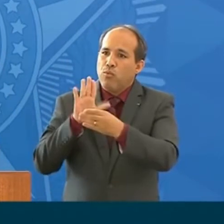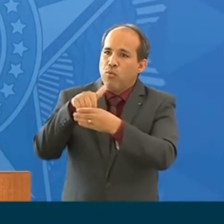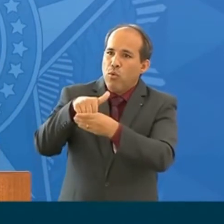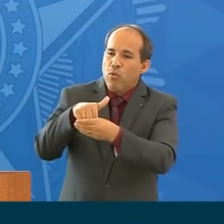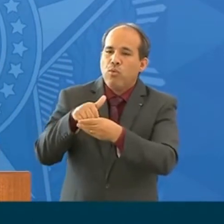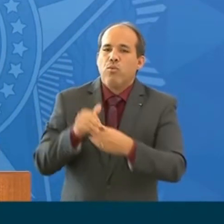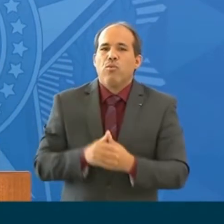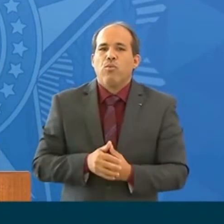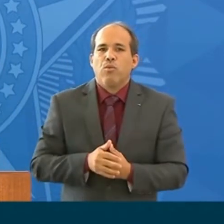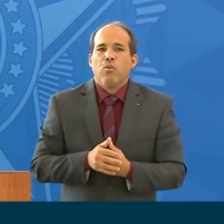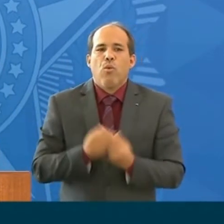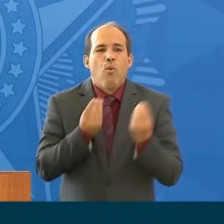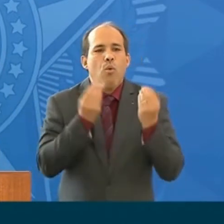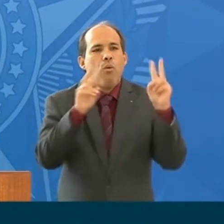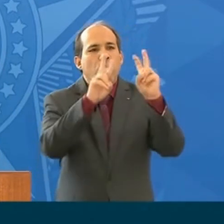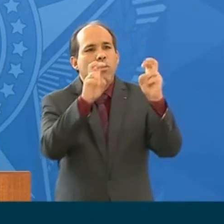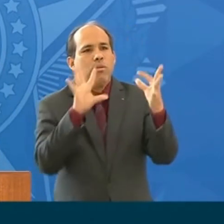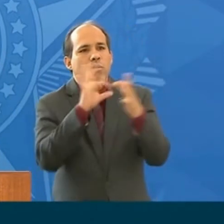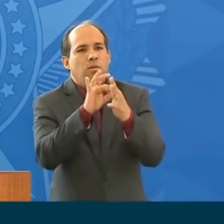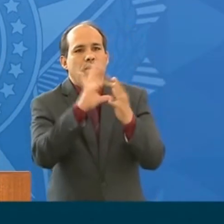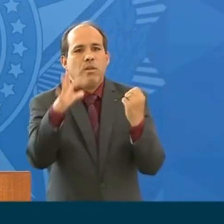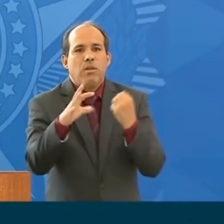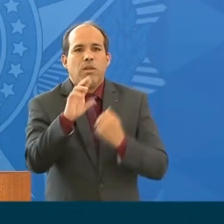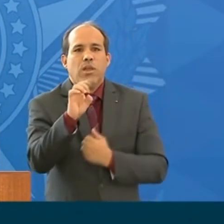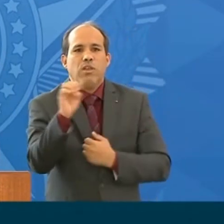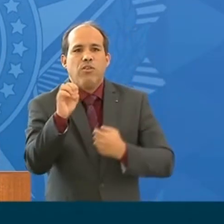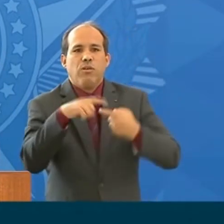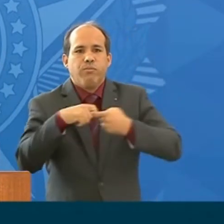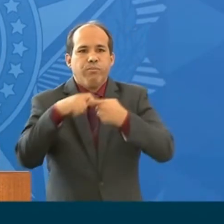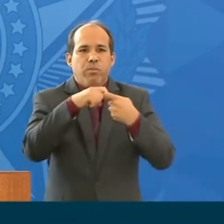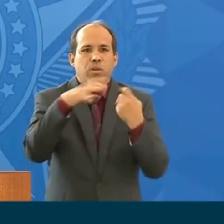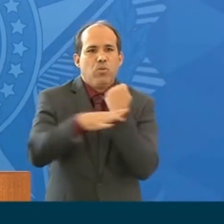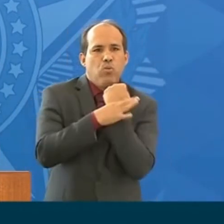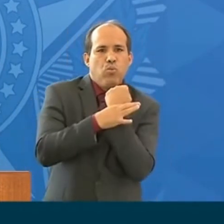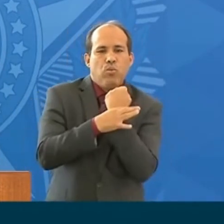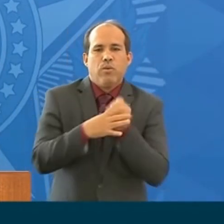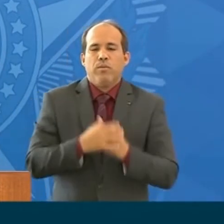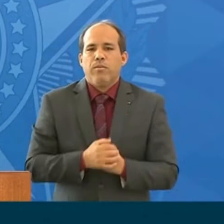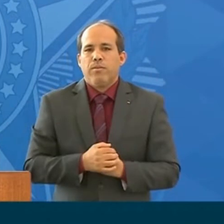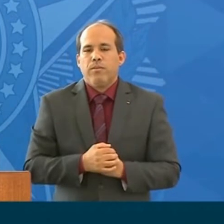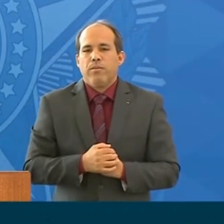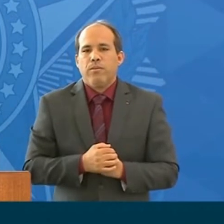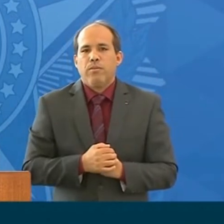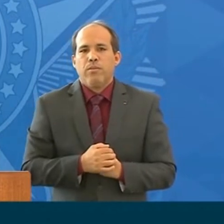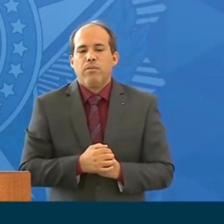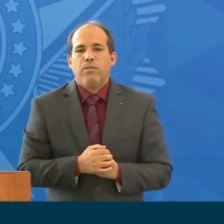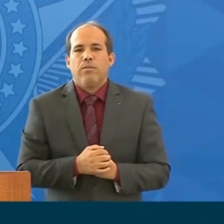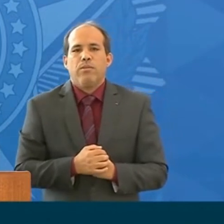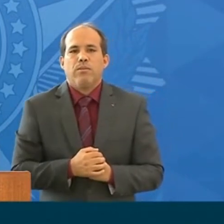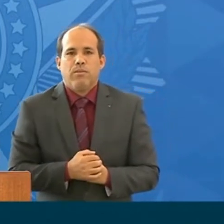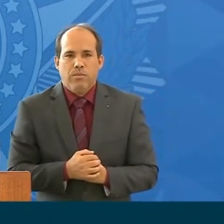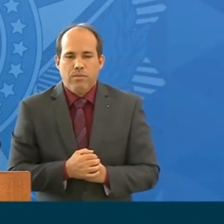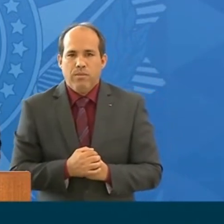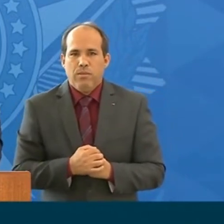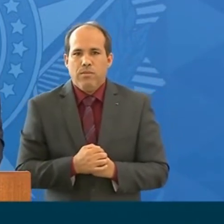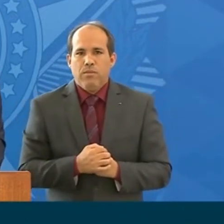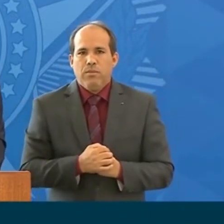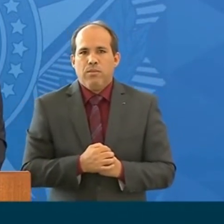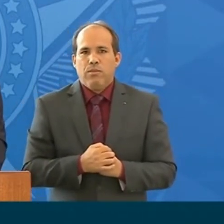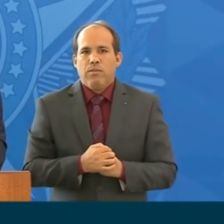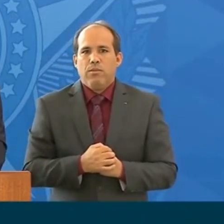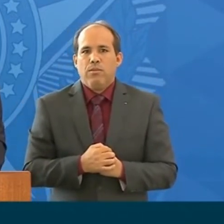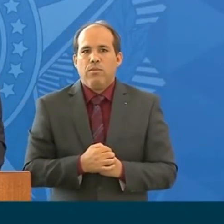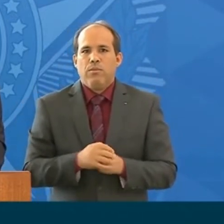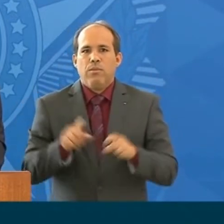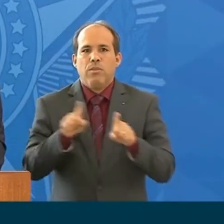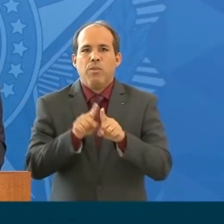a esse tema da rede segura. A escolha do